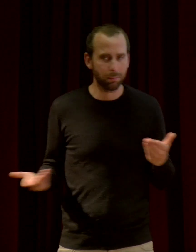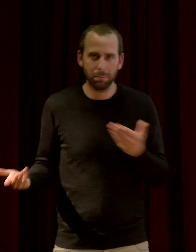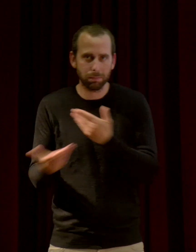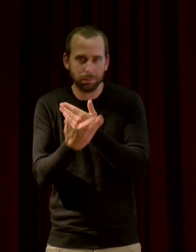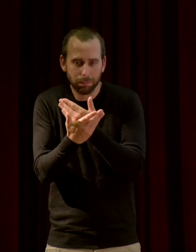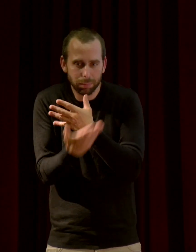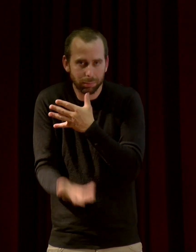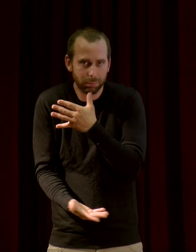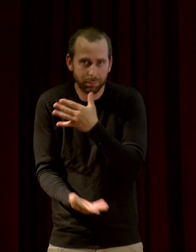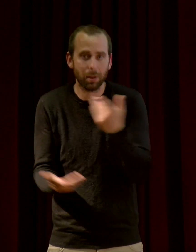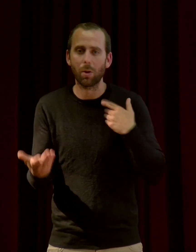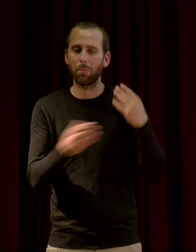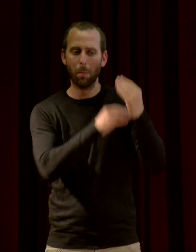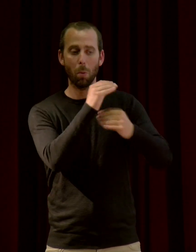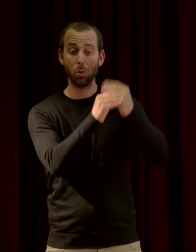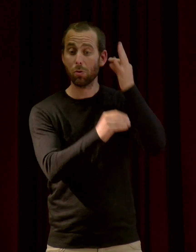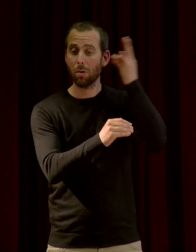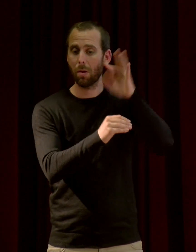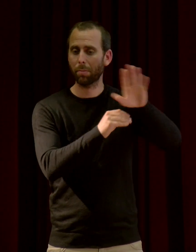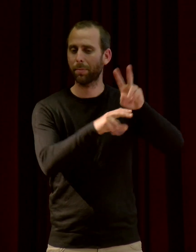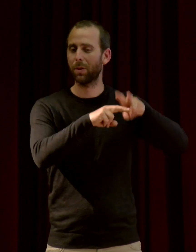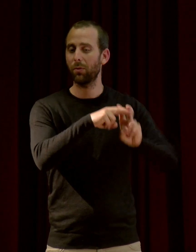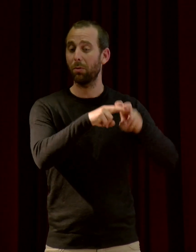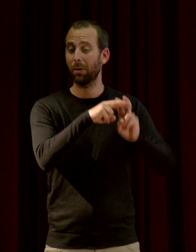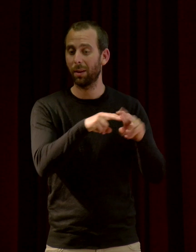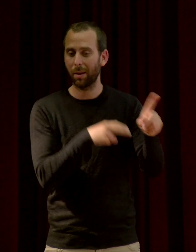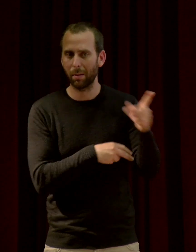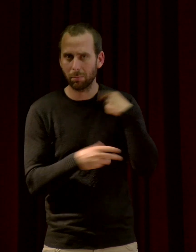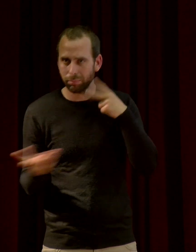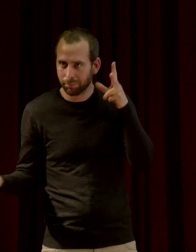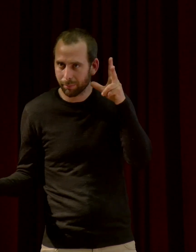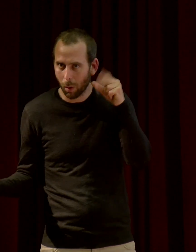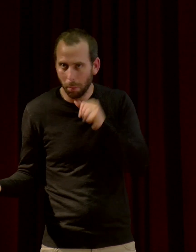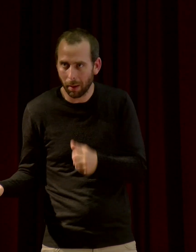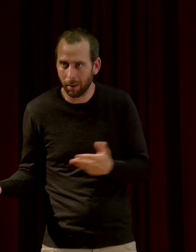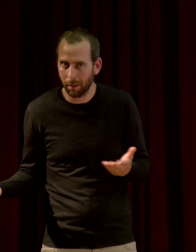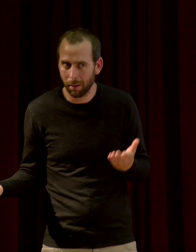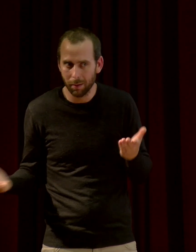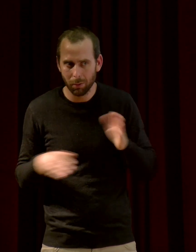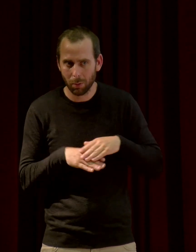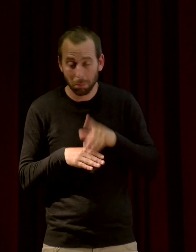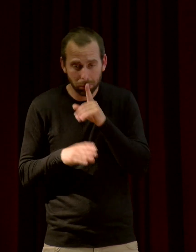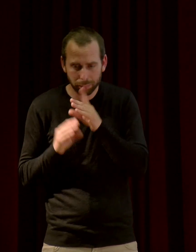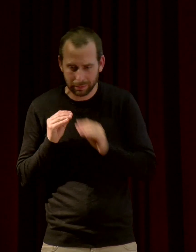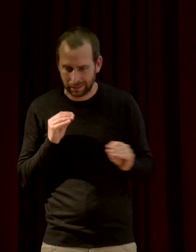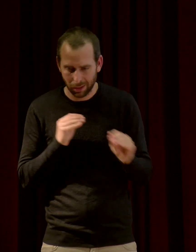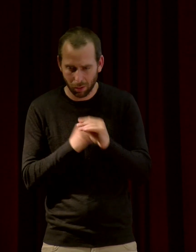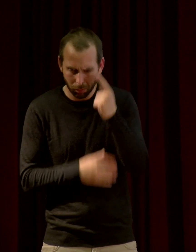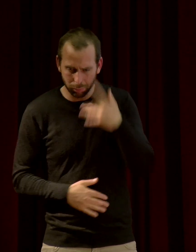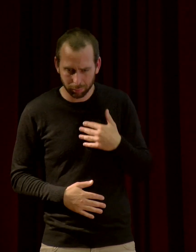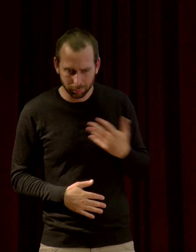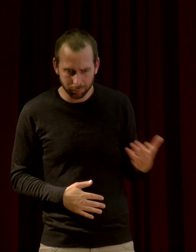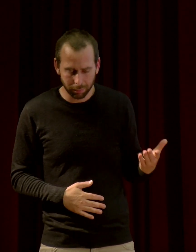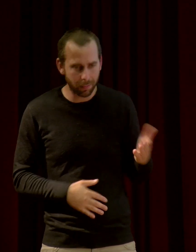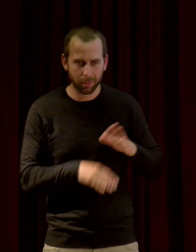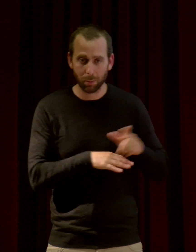typiquement, le monde sonore des chauves-souris, que nous, on n entend pas, absolument pas, qui est donc dans notre silence. Mais si vous utilisez des